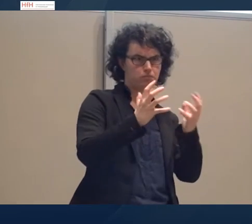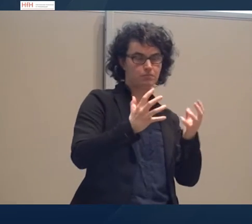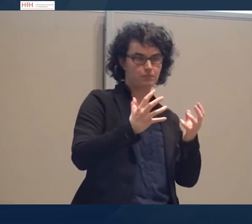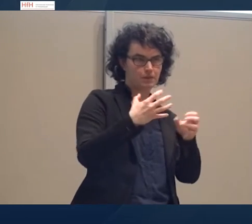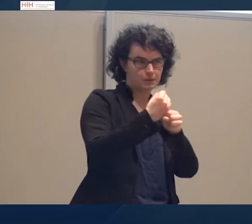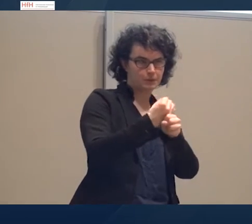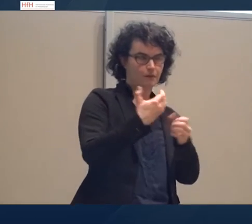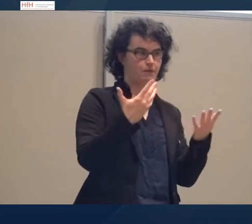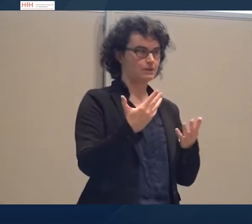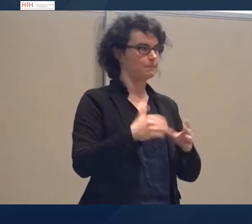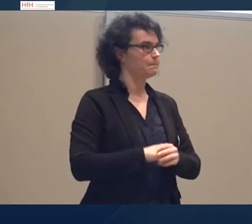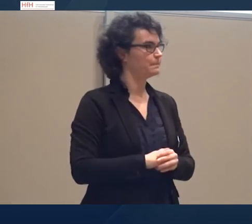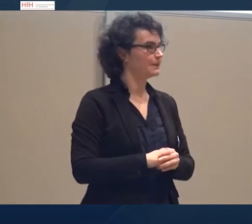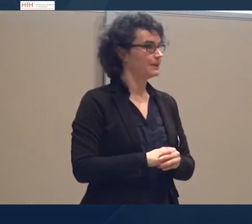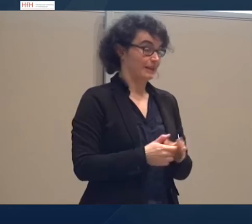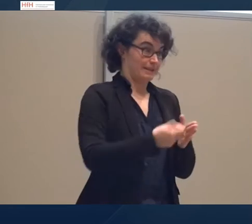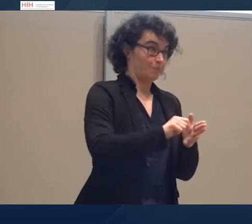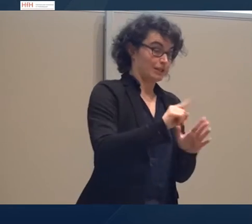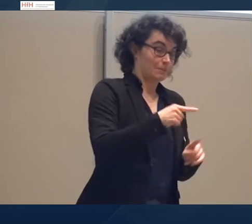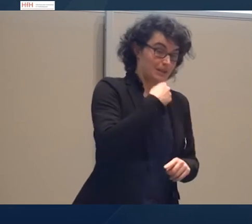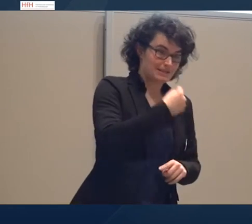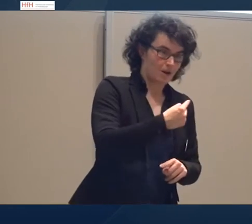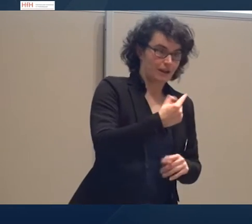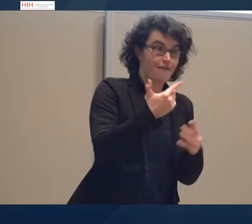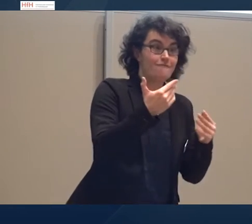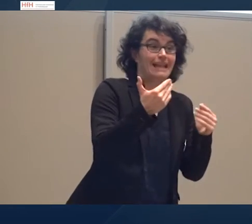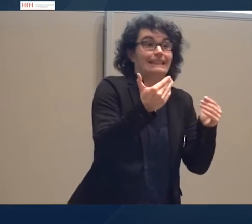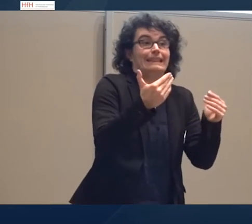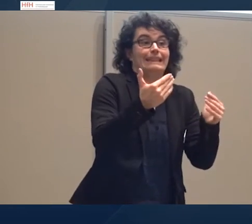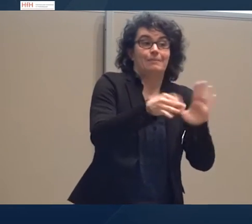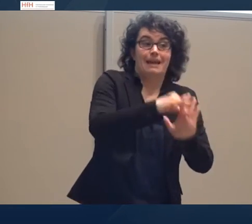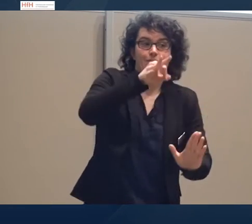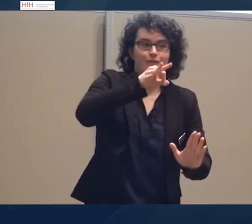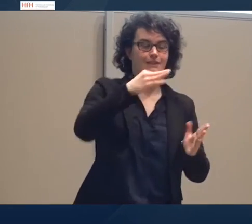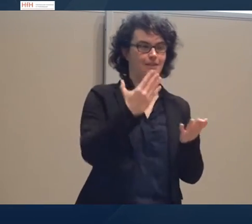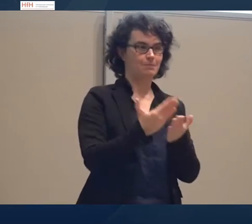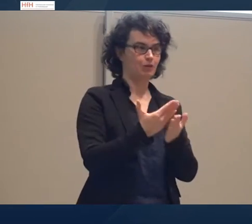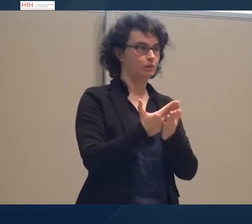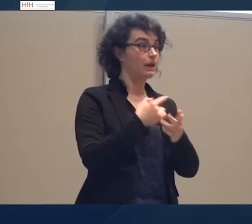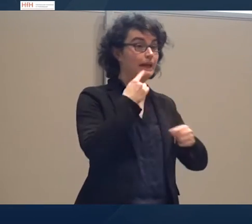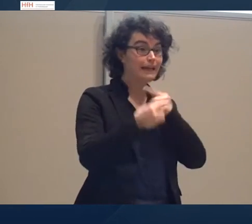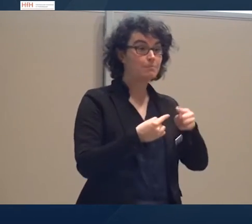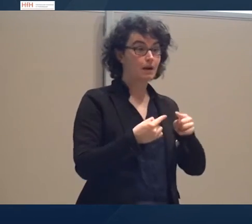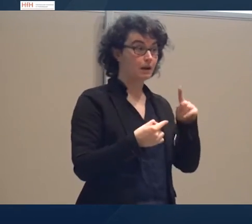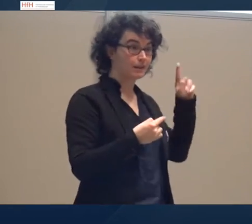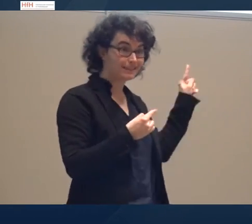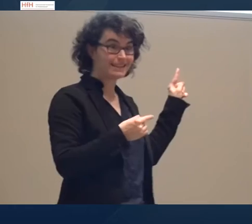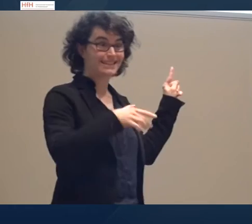Und abschliessend möchte ich nur noch sagen, wenn wir da am Geräuschen beispielsweise das immer in diesem Text typen